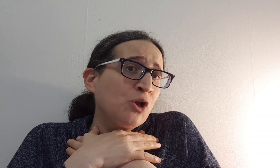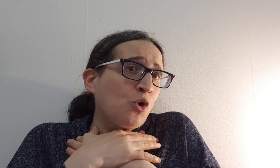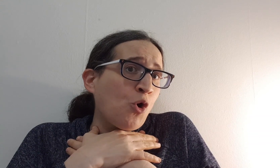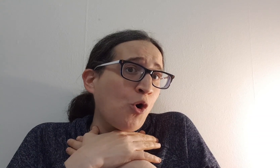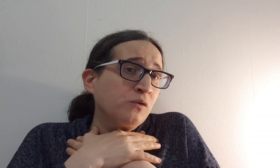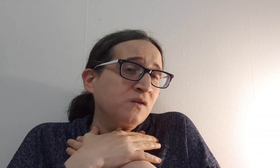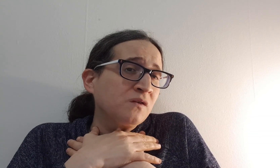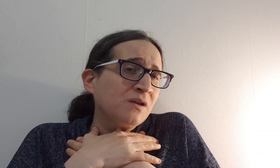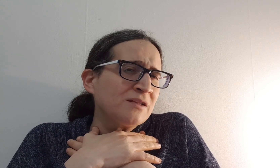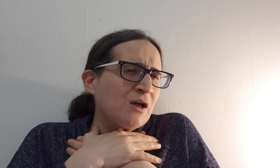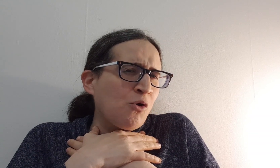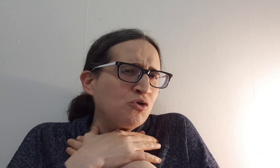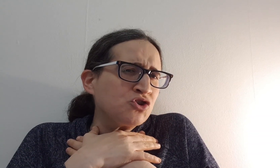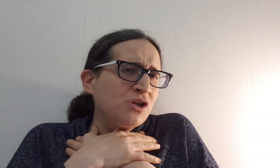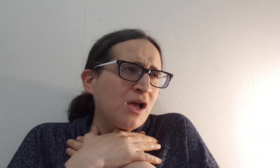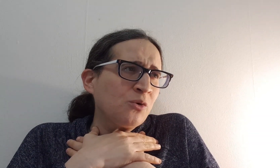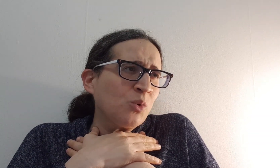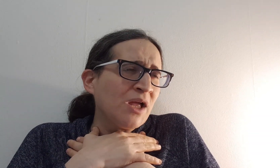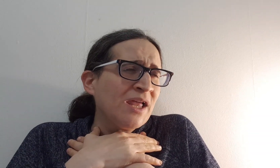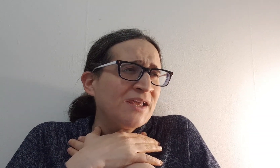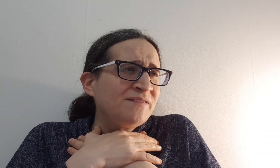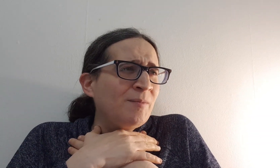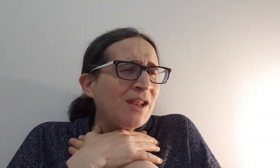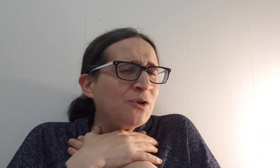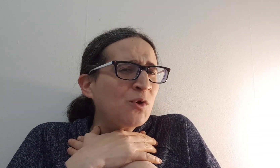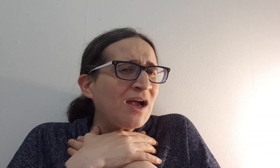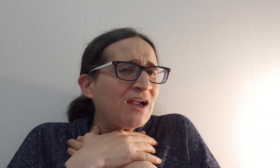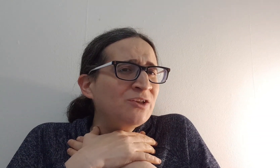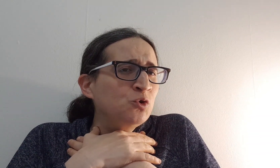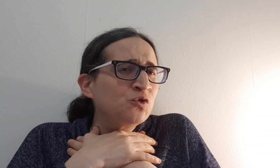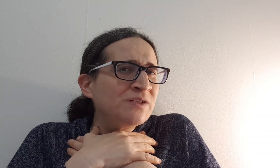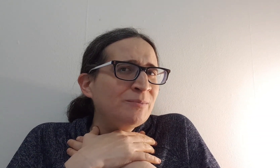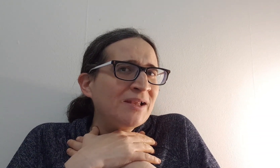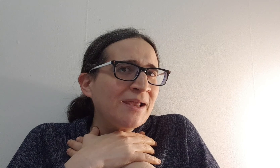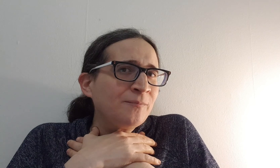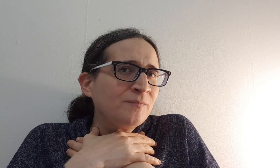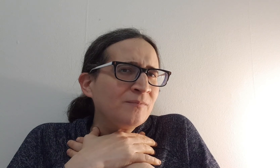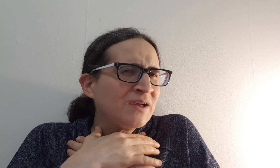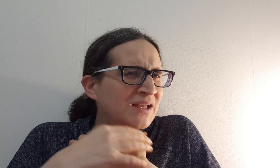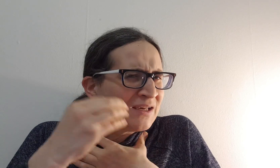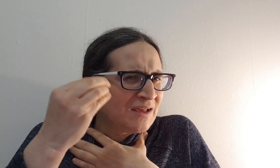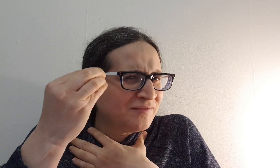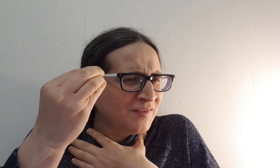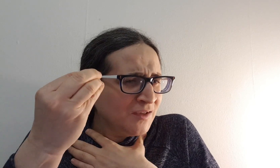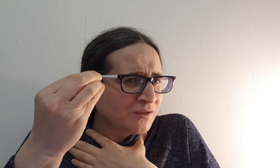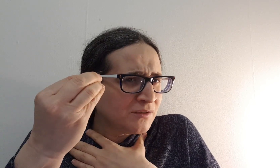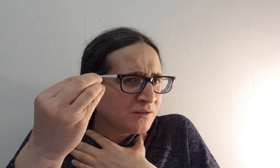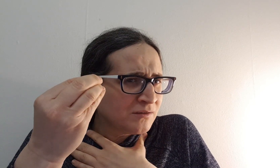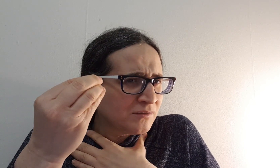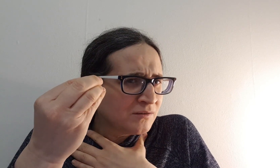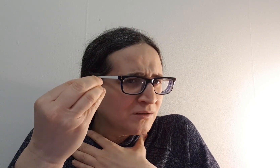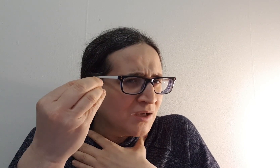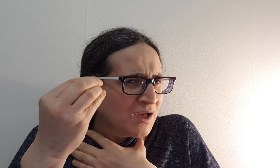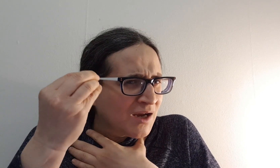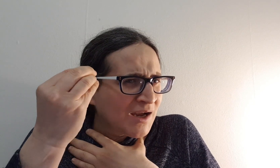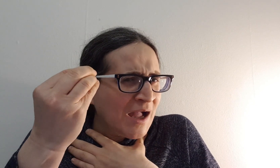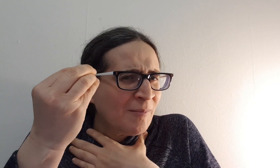לראות את האור שלנו ואם אנחנו רק היינו נותנים להם להבין כמה